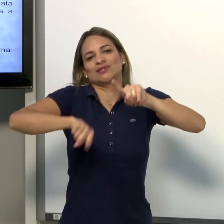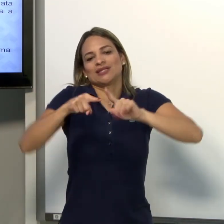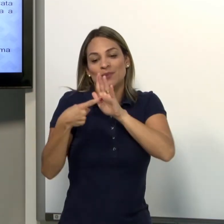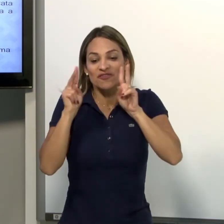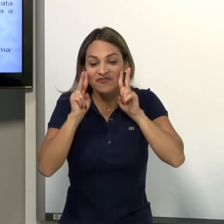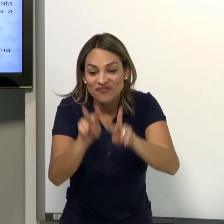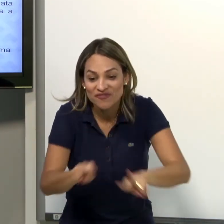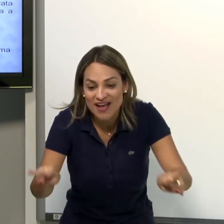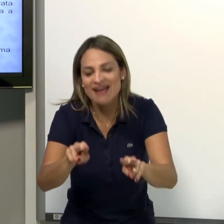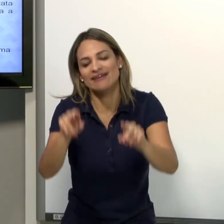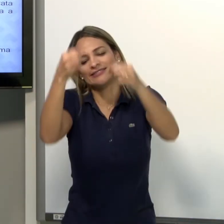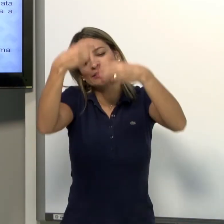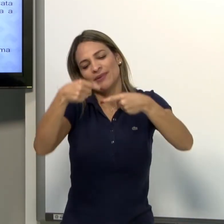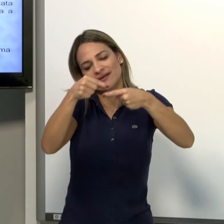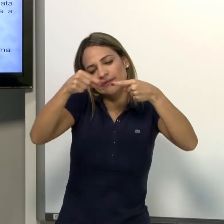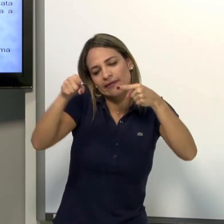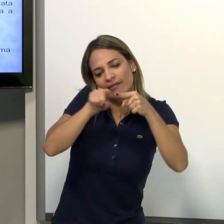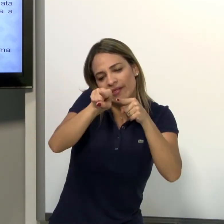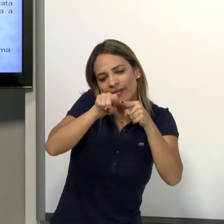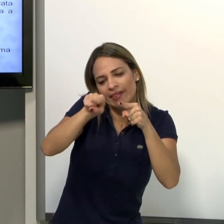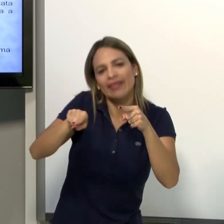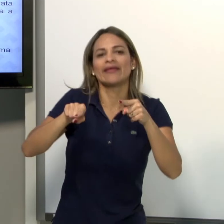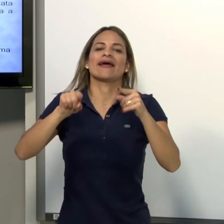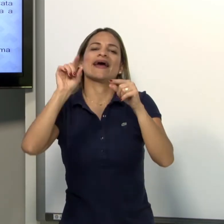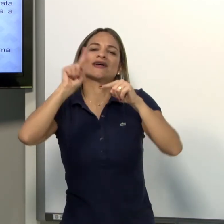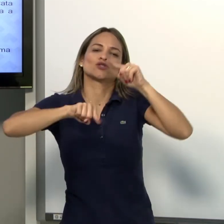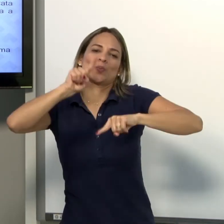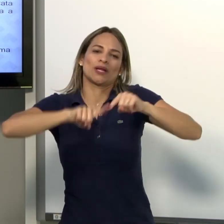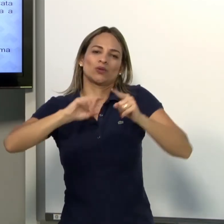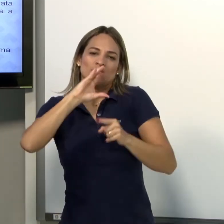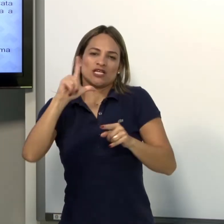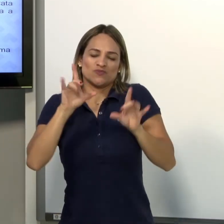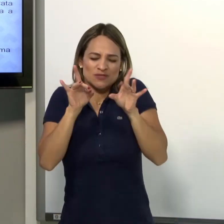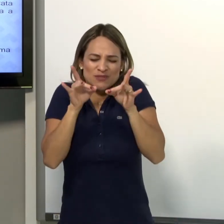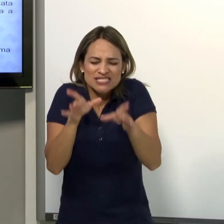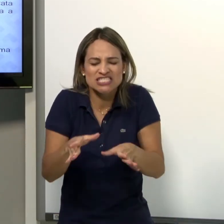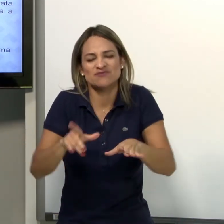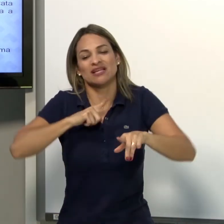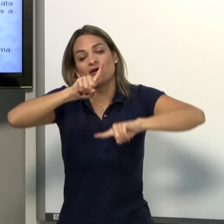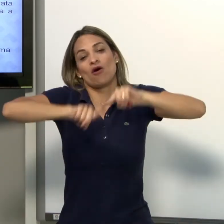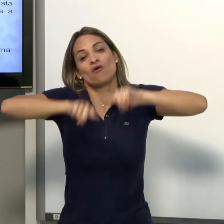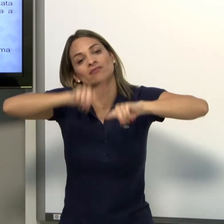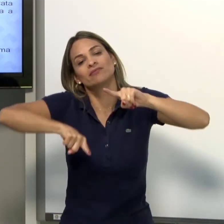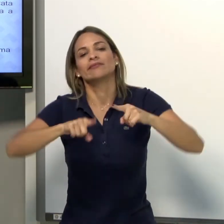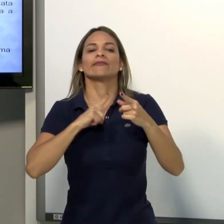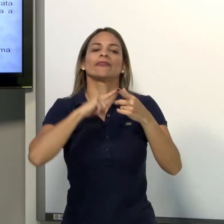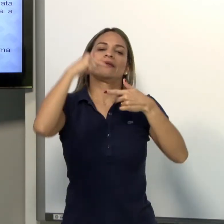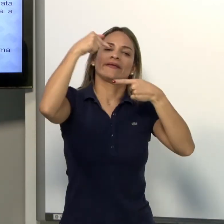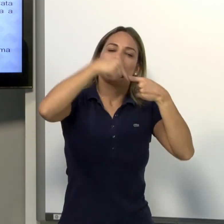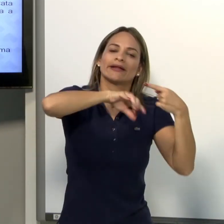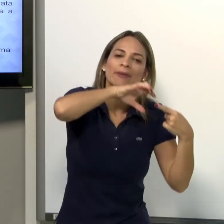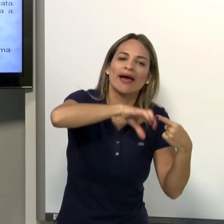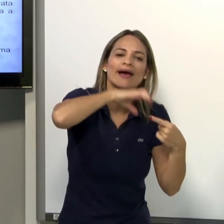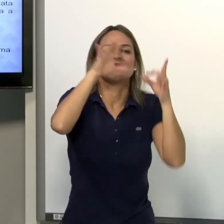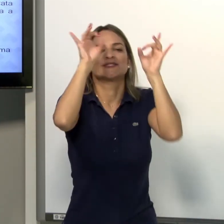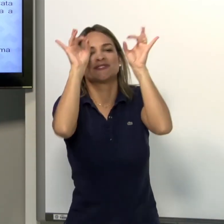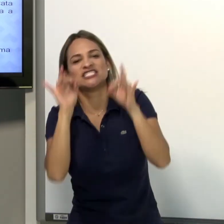como utilizar esse instrumento? Você olha, você sabe detalhar aquele instrumento, aquele objeto através do classificador.